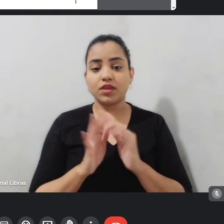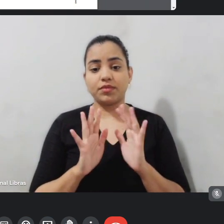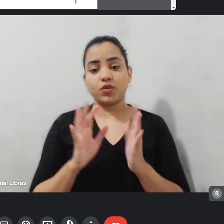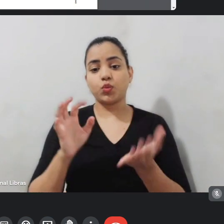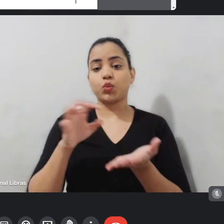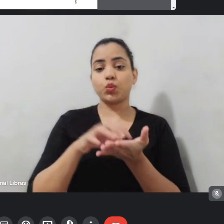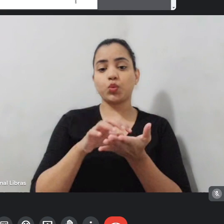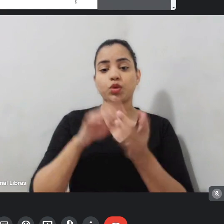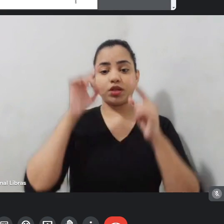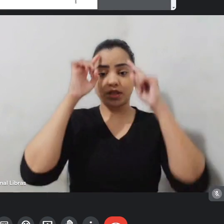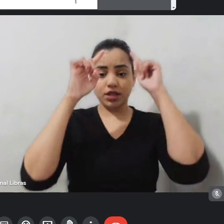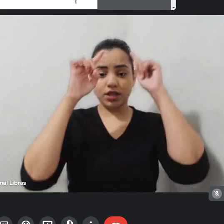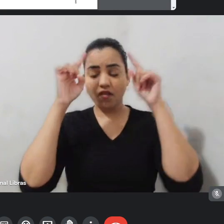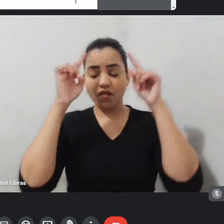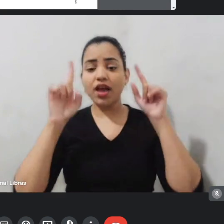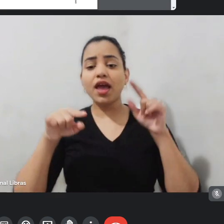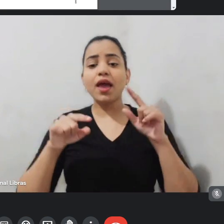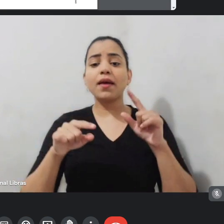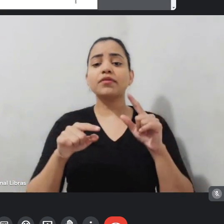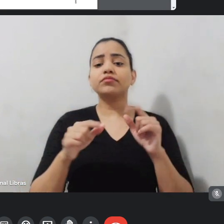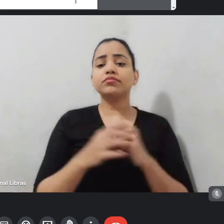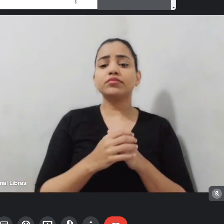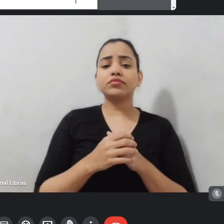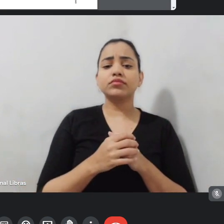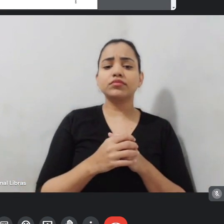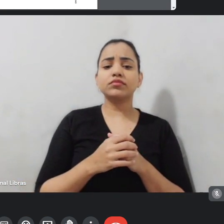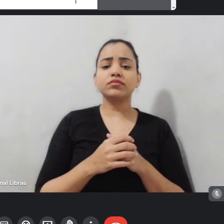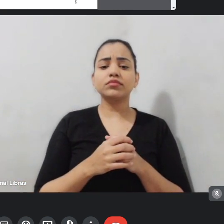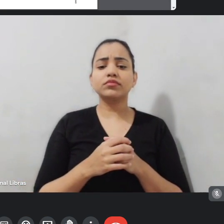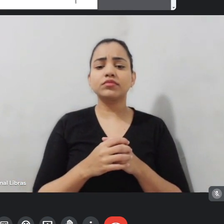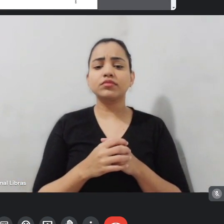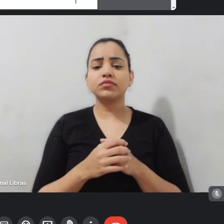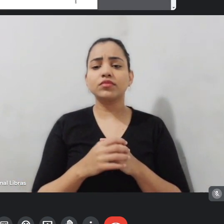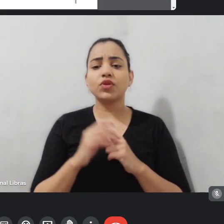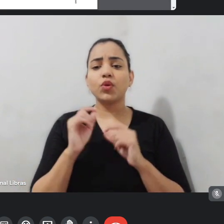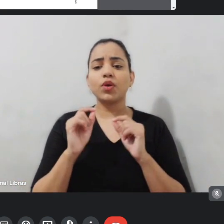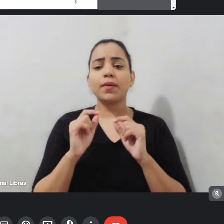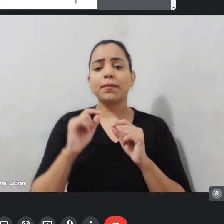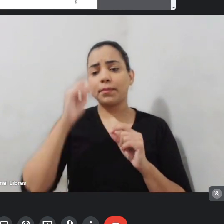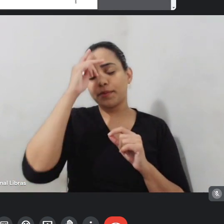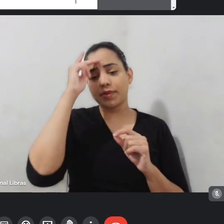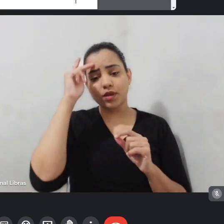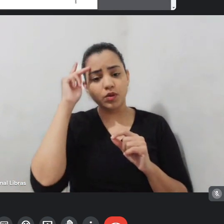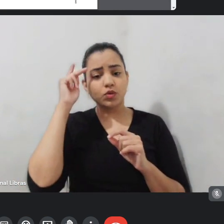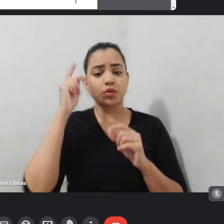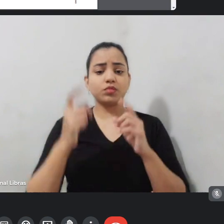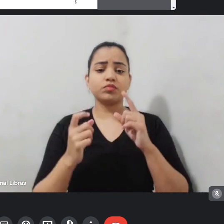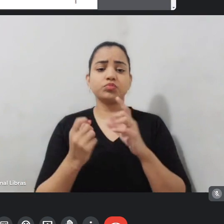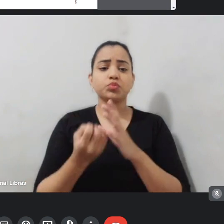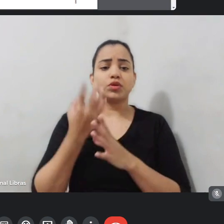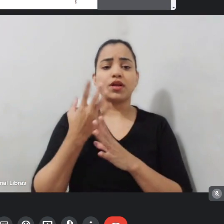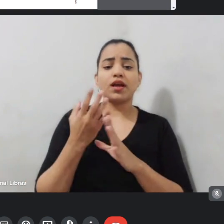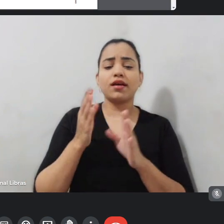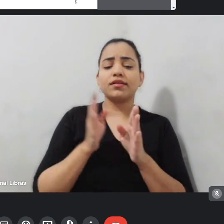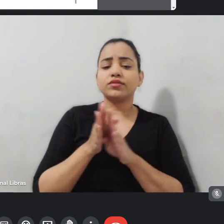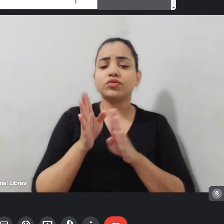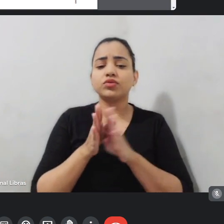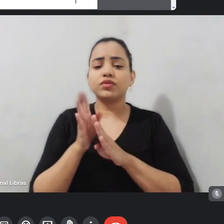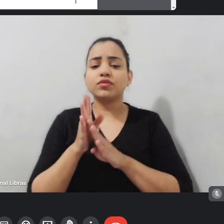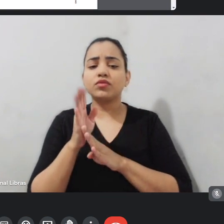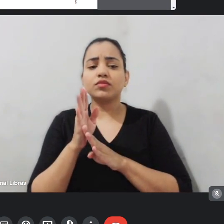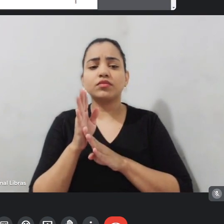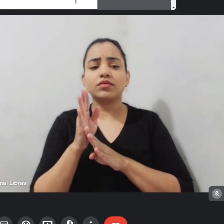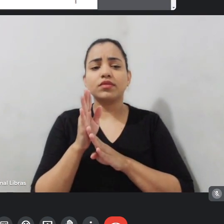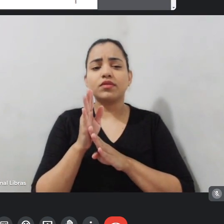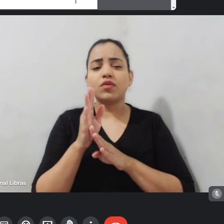piôs criados com assessores para melhorarem esses roteiros.